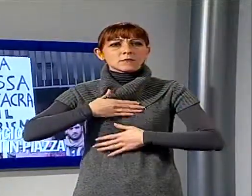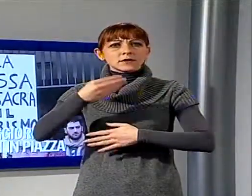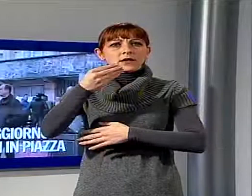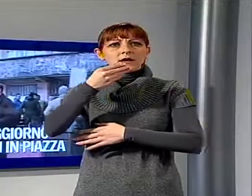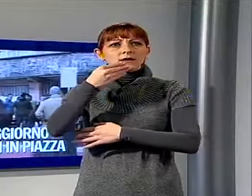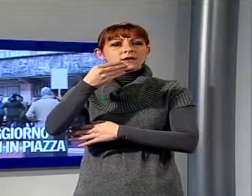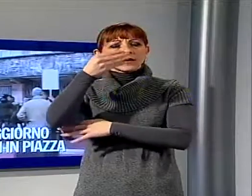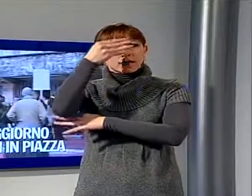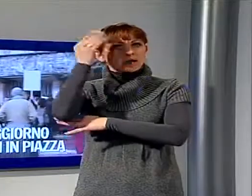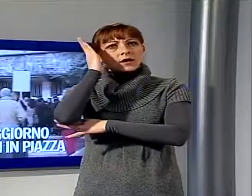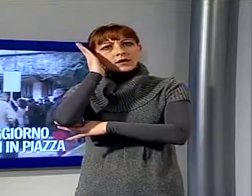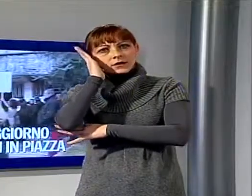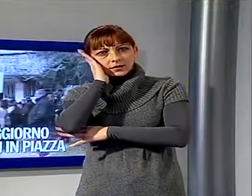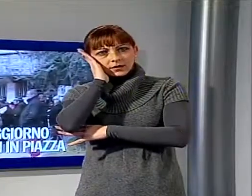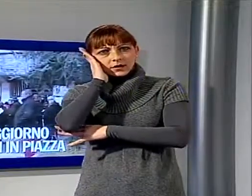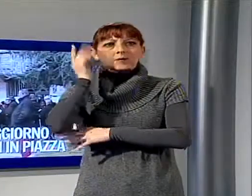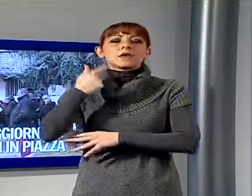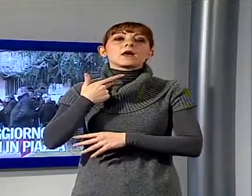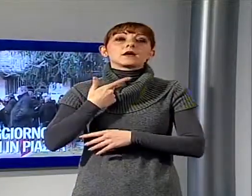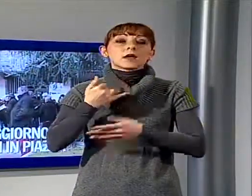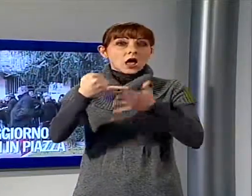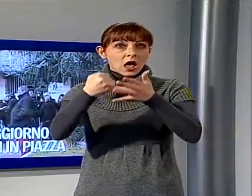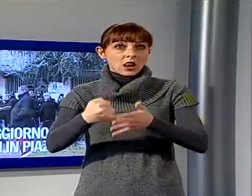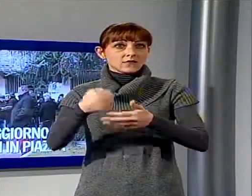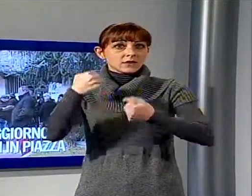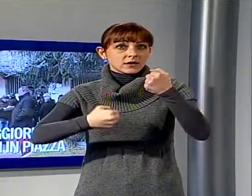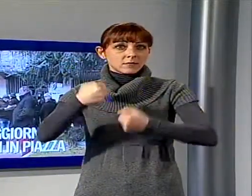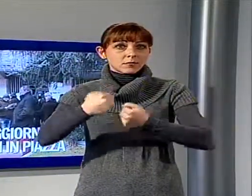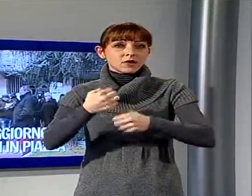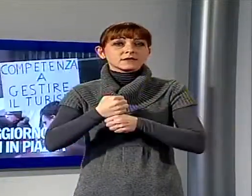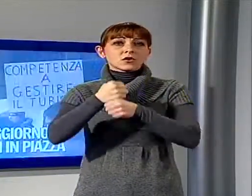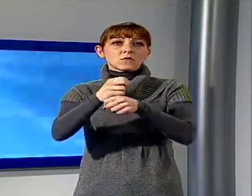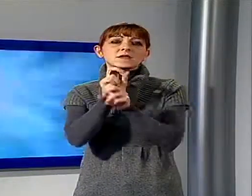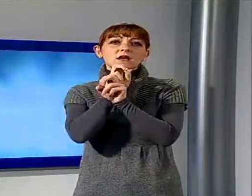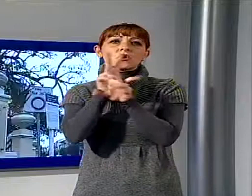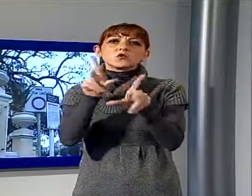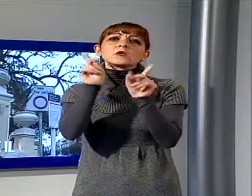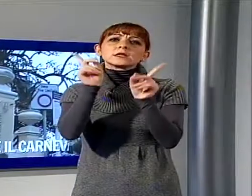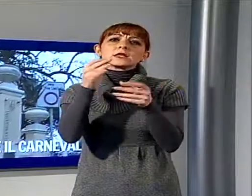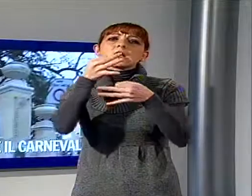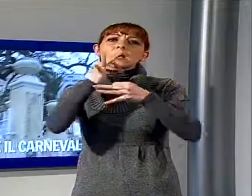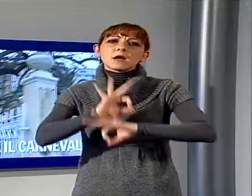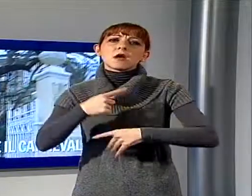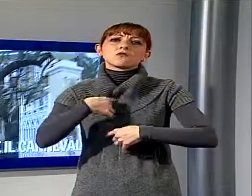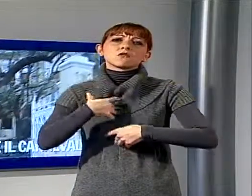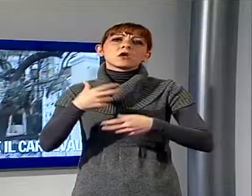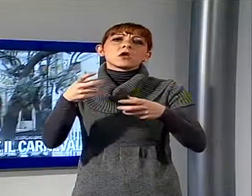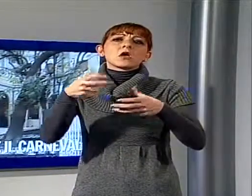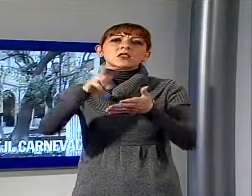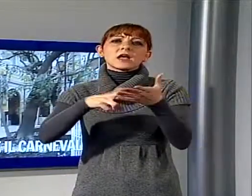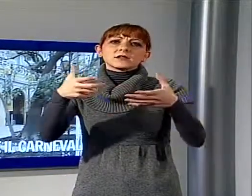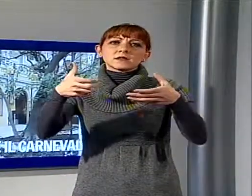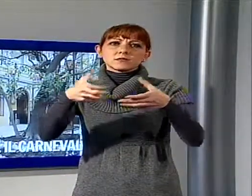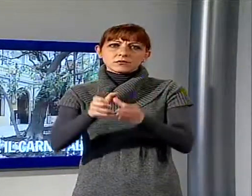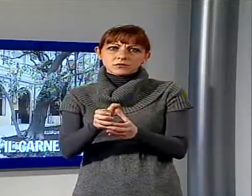straordinario Romeo annuncia se sarà possibile la abbasserò. Una legge per salvare il carnevale. Il